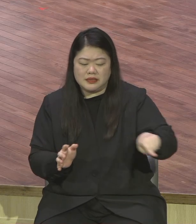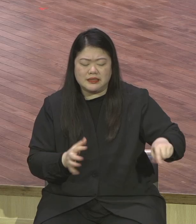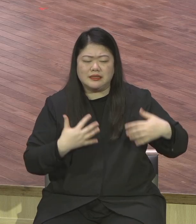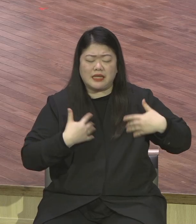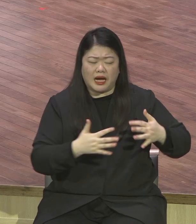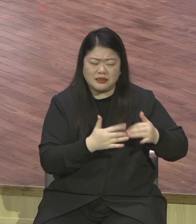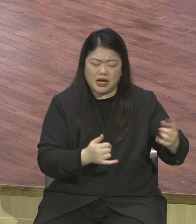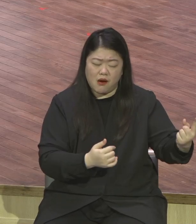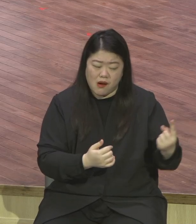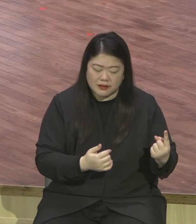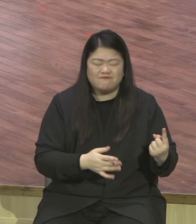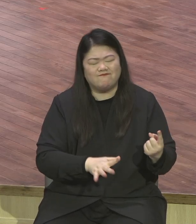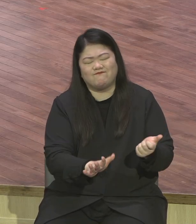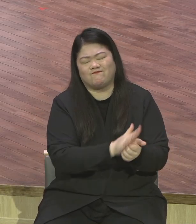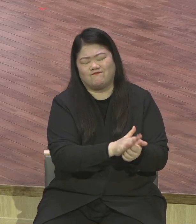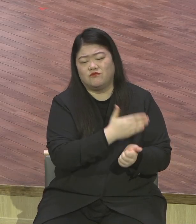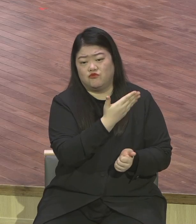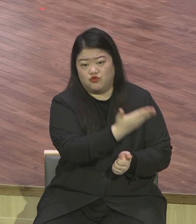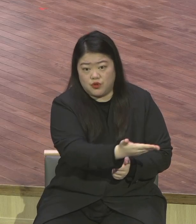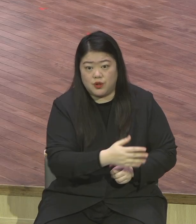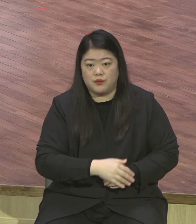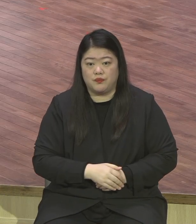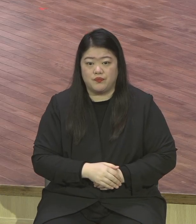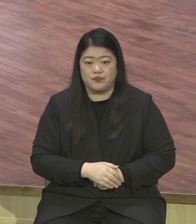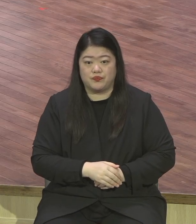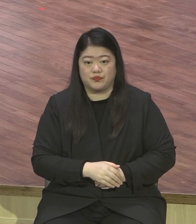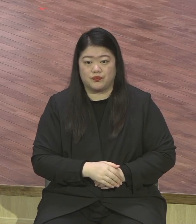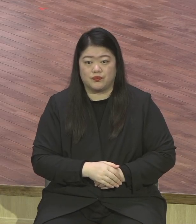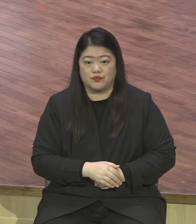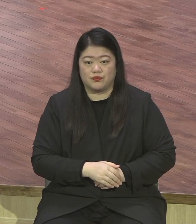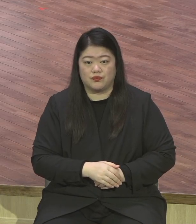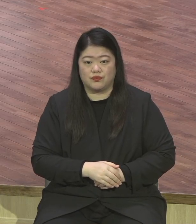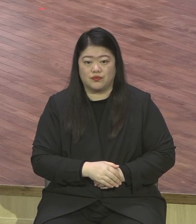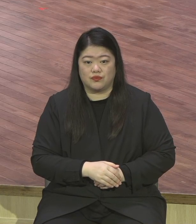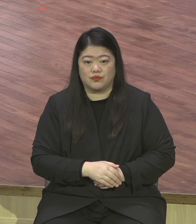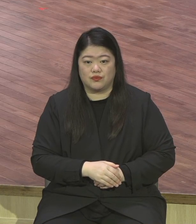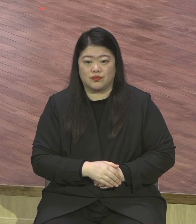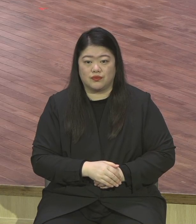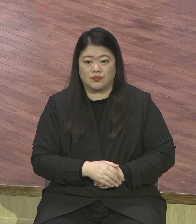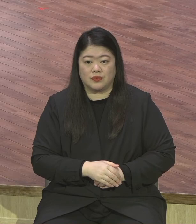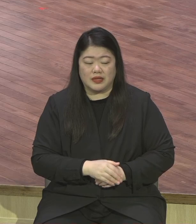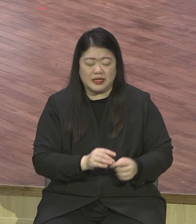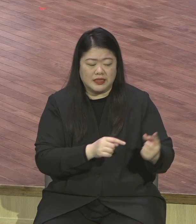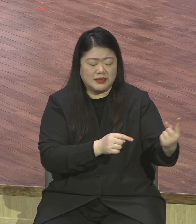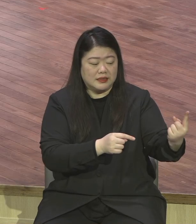자기를 기쁘게 하지 아니할 것이라 약한 자의 믿음을 너 담당해라